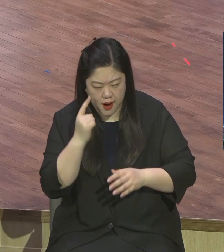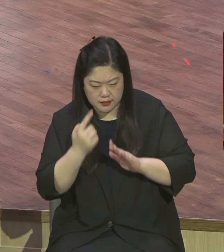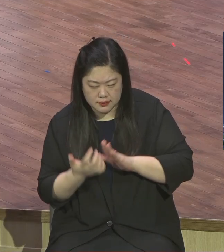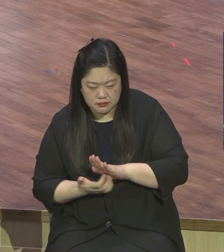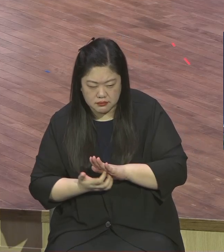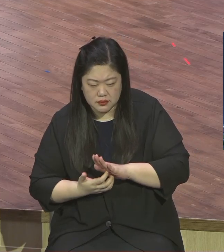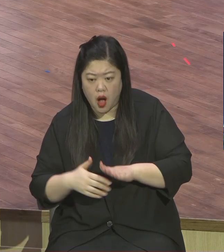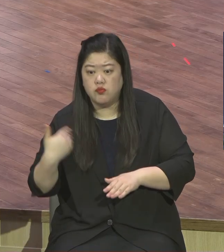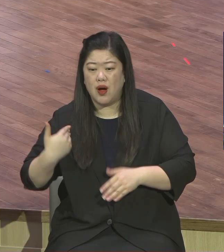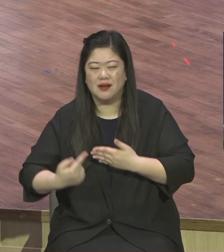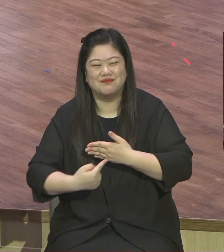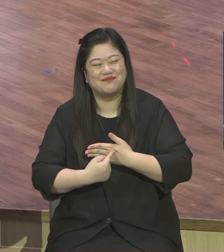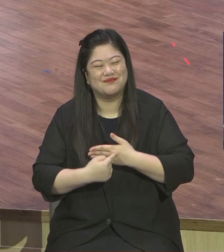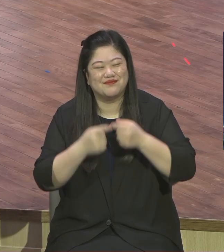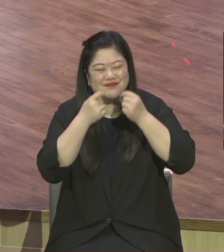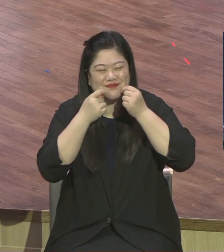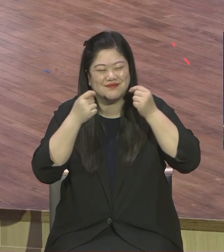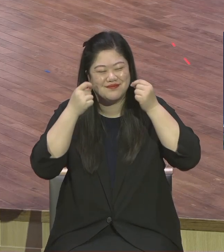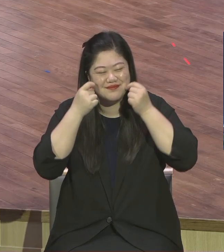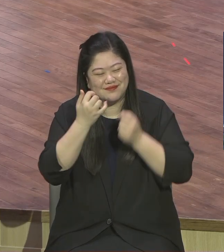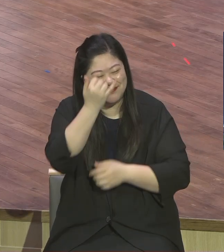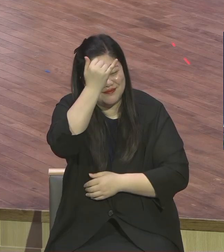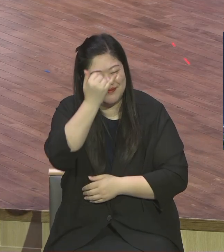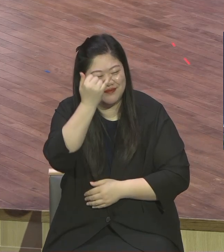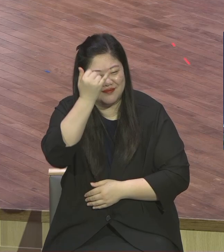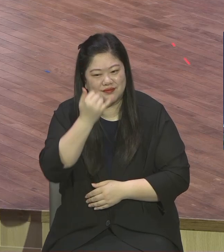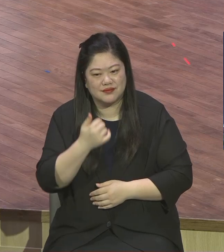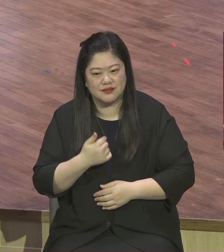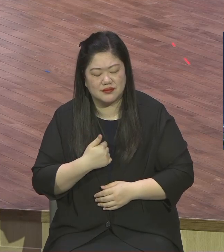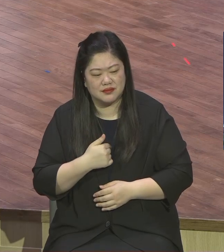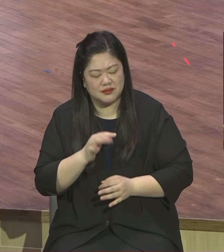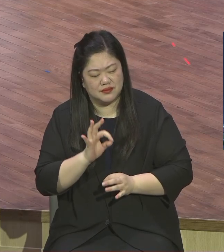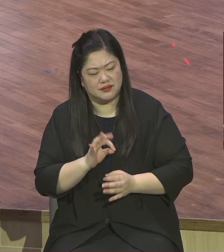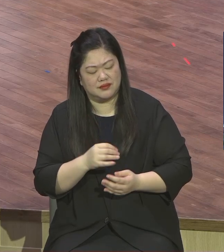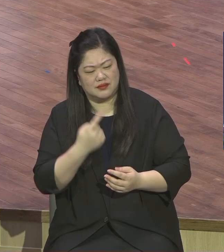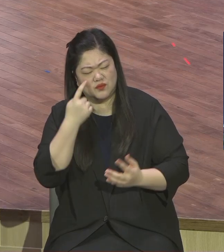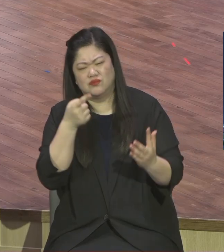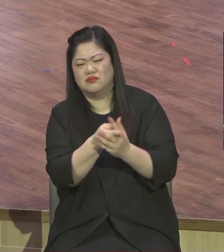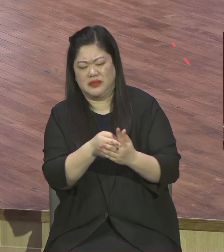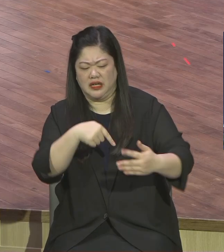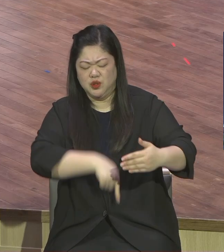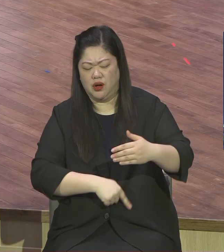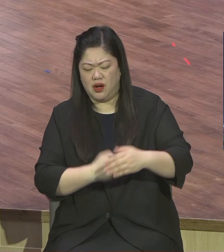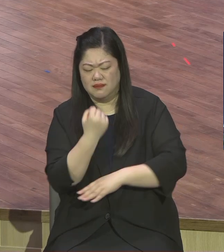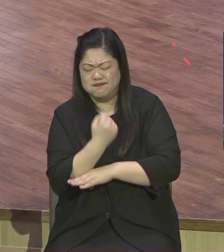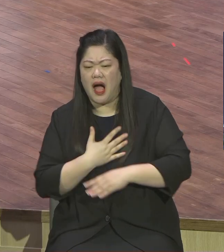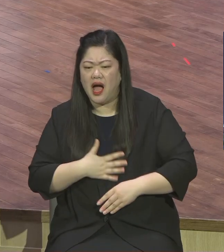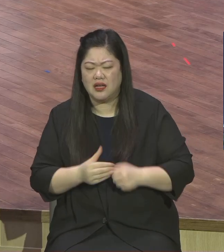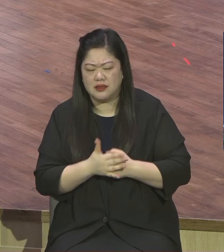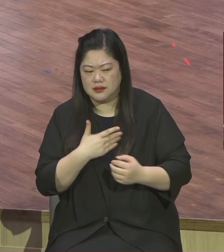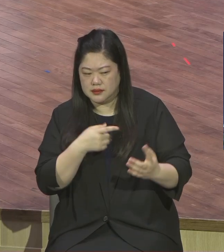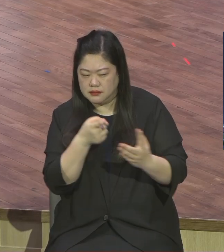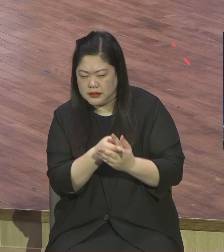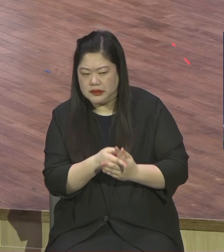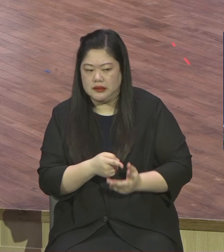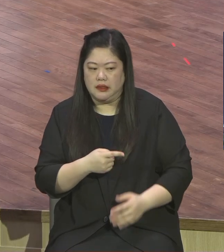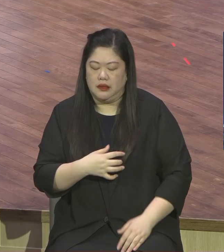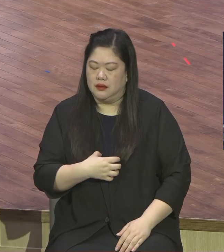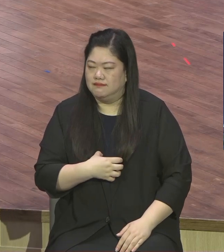이미 죄에 다 물들어 있기 때문에 물들어 있기 때문에 그 죄 해결되지 않습니다 결코 영원한